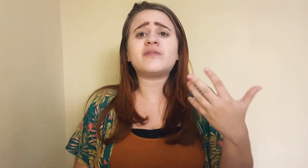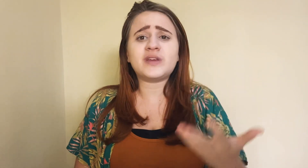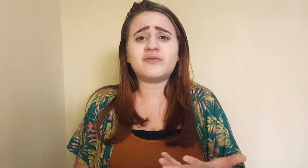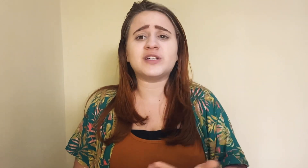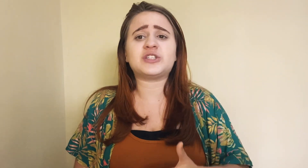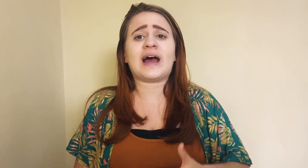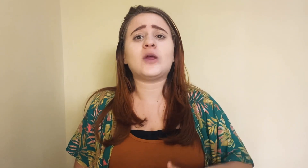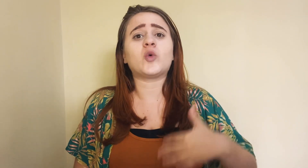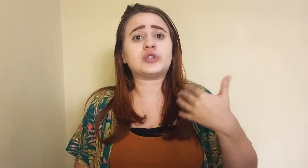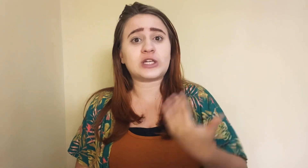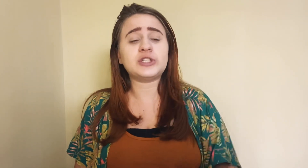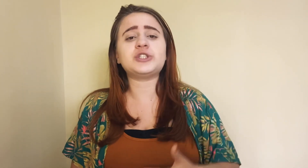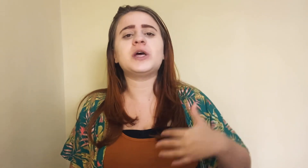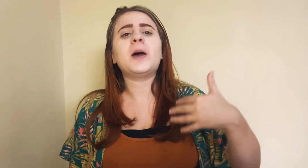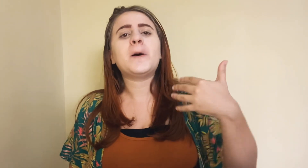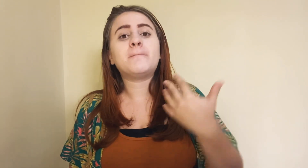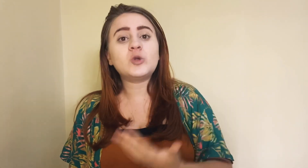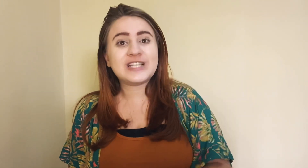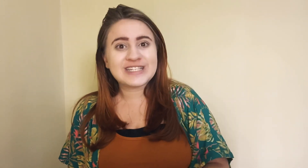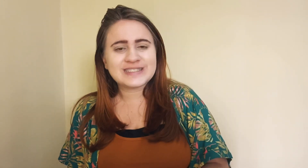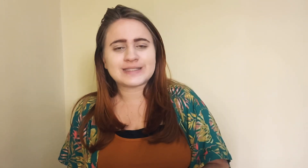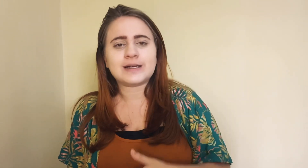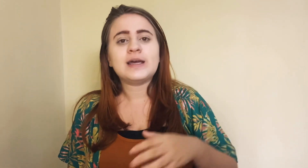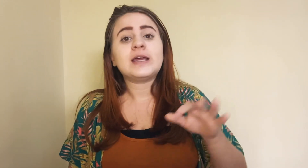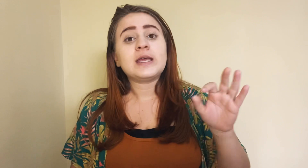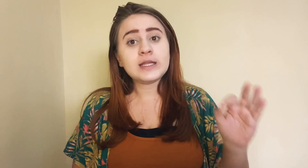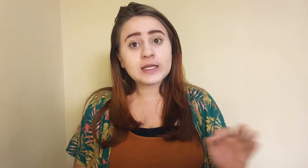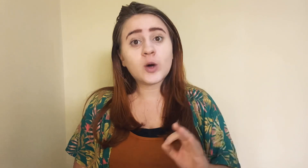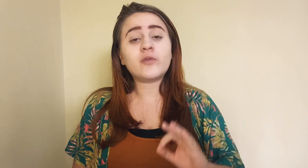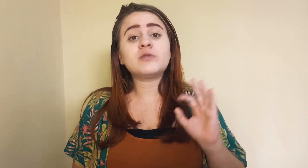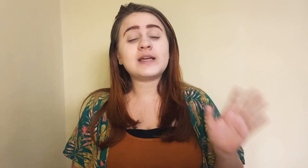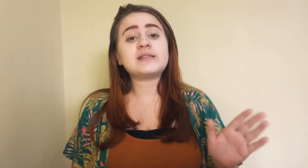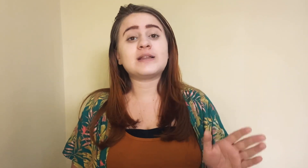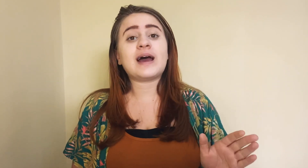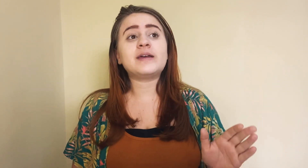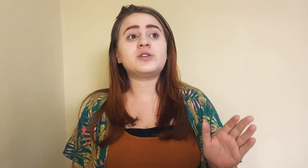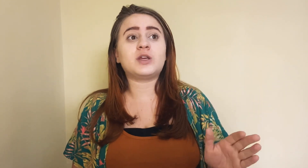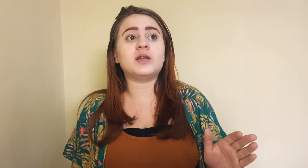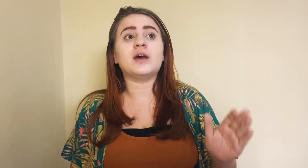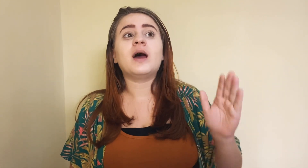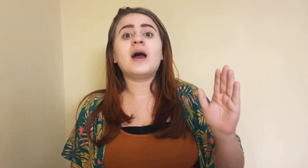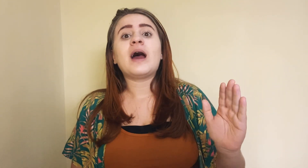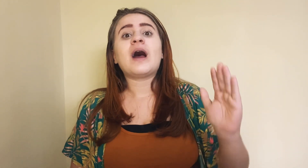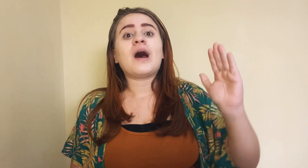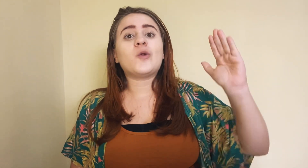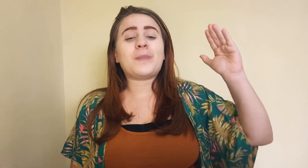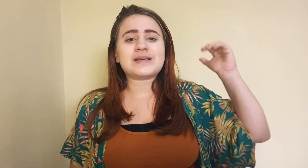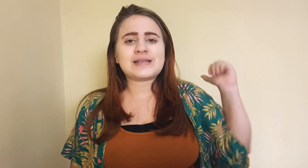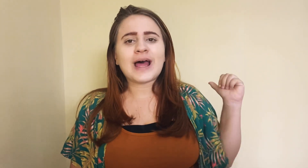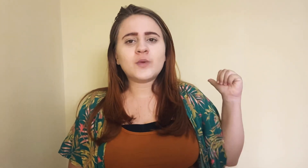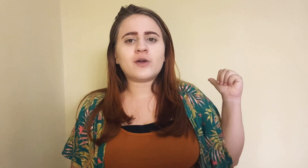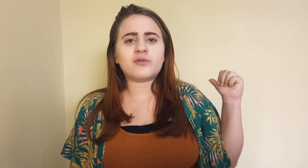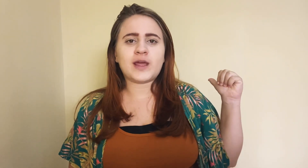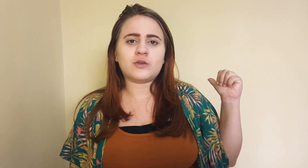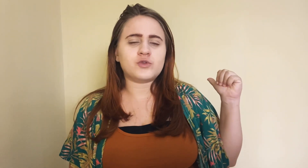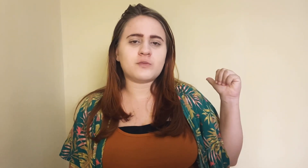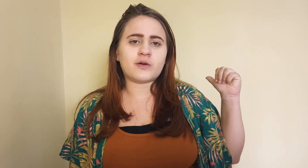viva, está em constante mudança. Então, vão ter sinais que no passado eram feitos de uma